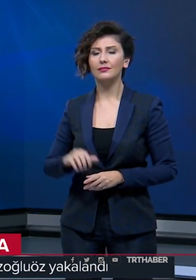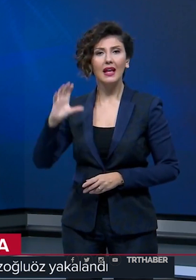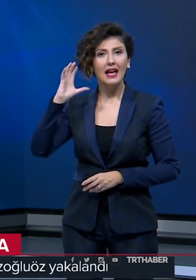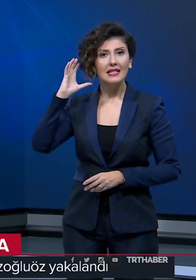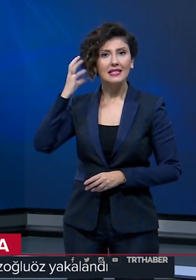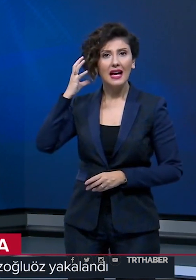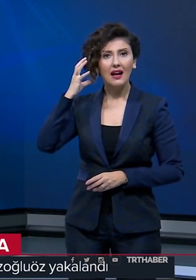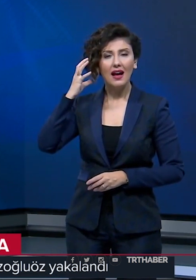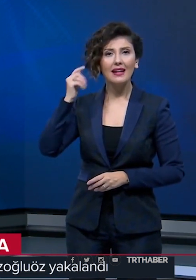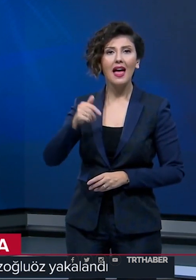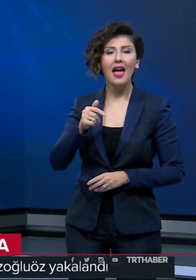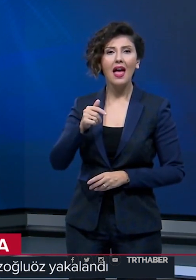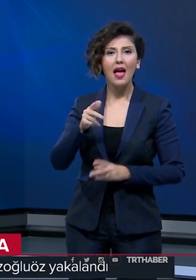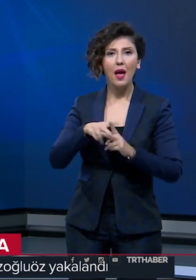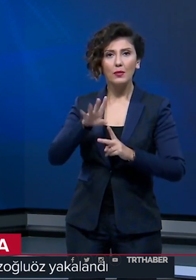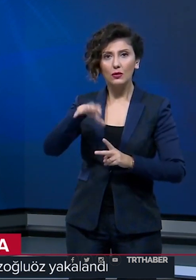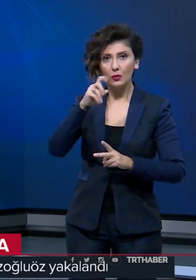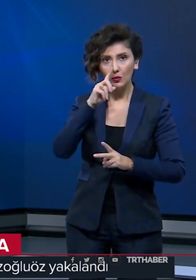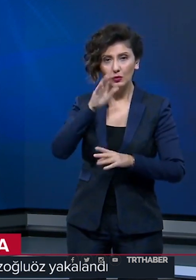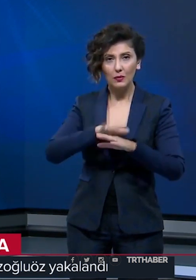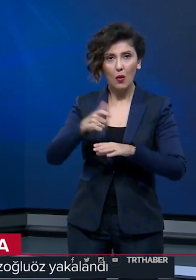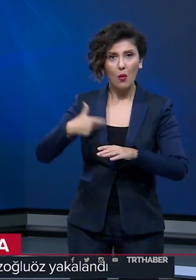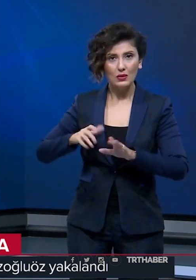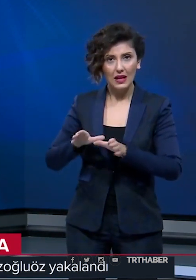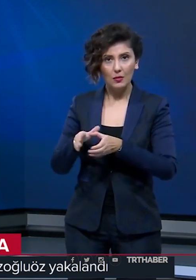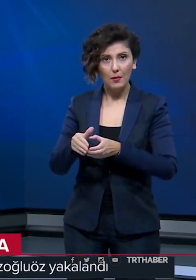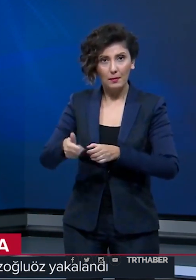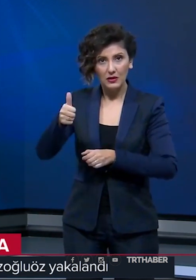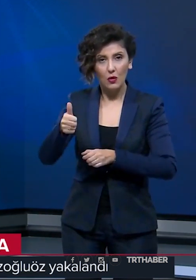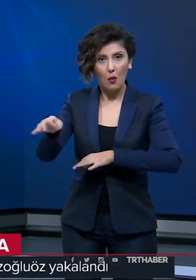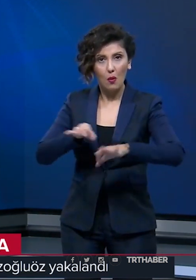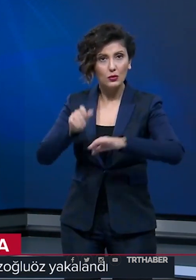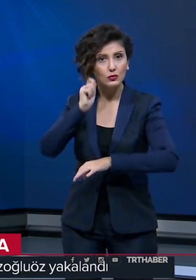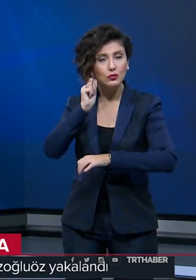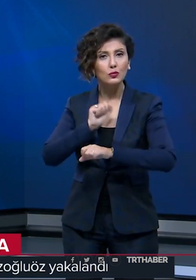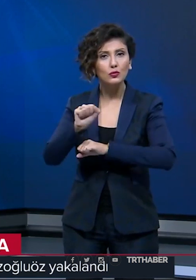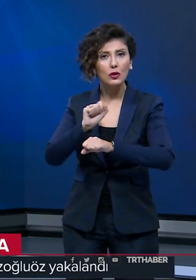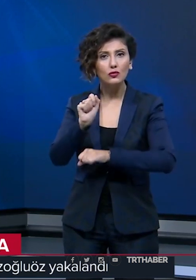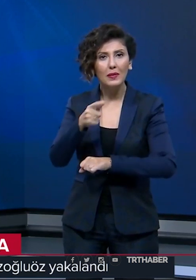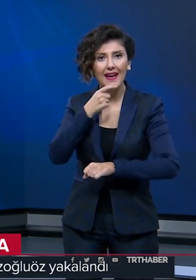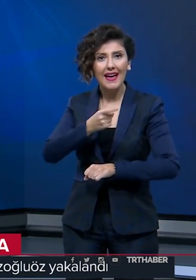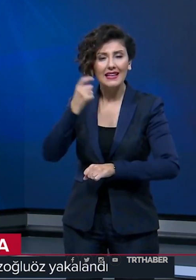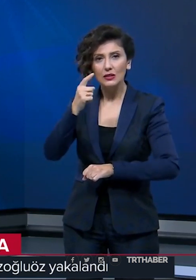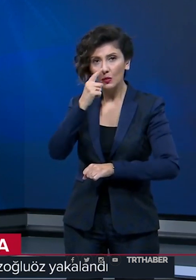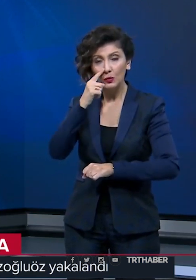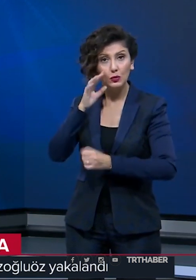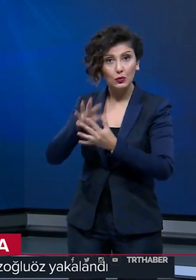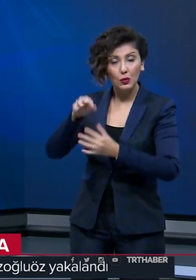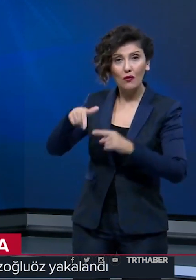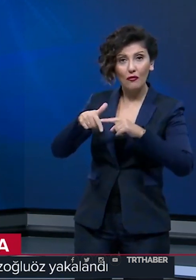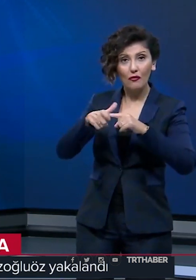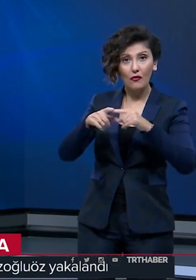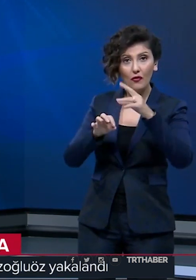Sakarya Emniyet Müdürlüğü'nce kurulan Özel Tim'in başındaki Organize Suçlarla Mücadele Şubesi eski müdürü Ercan Özoğlu Öz,